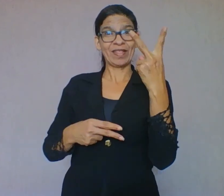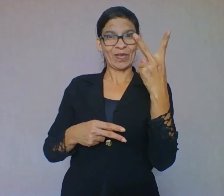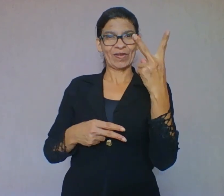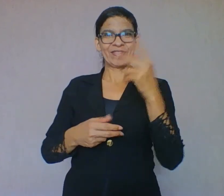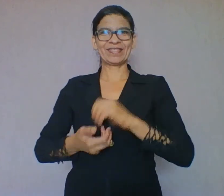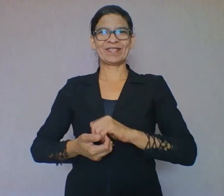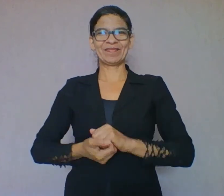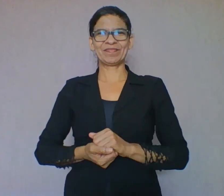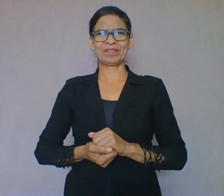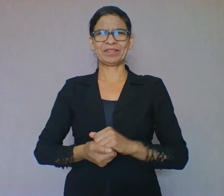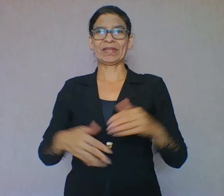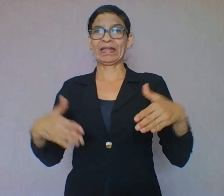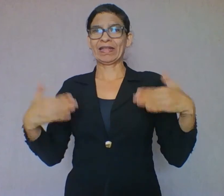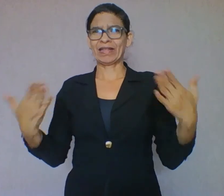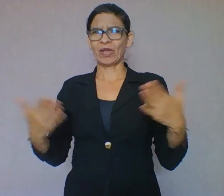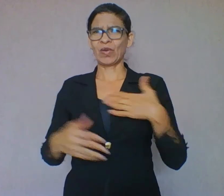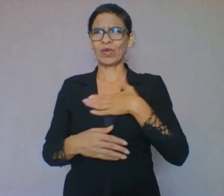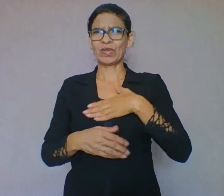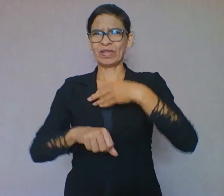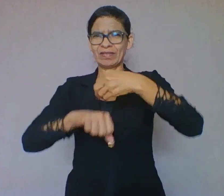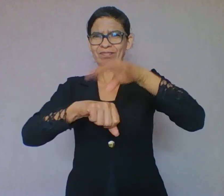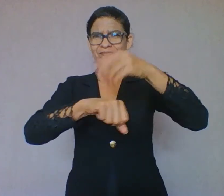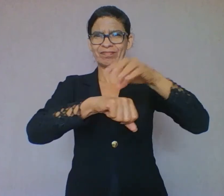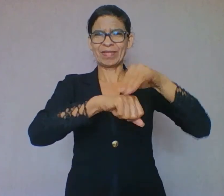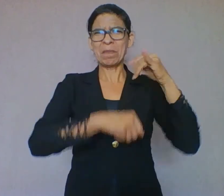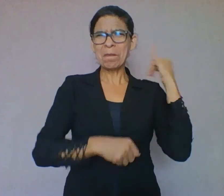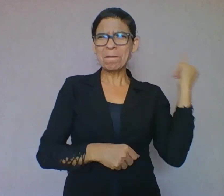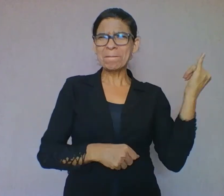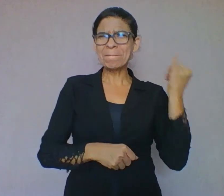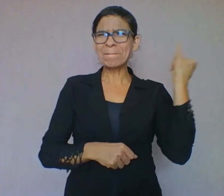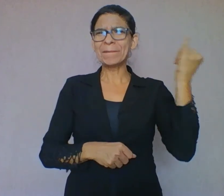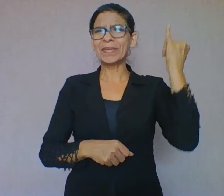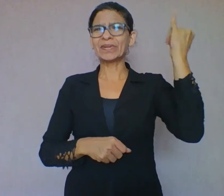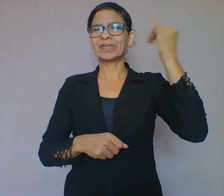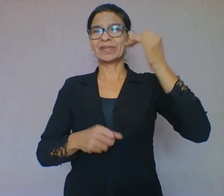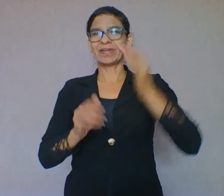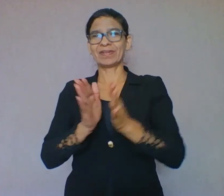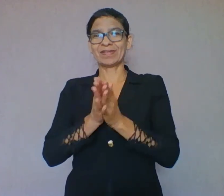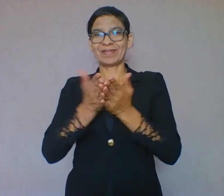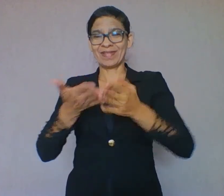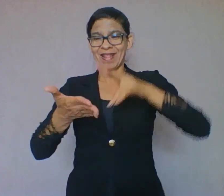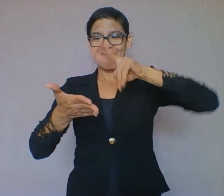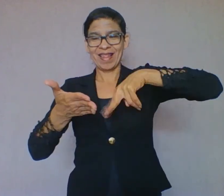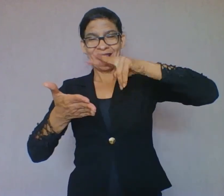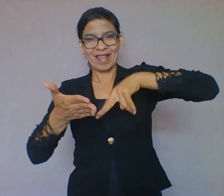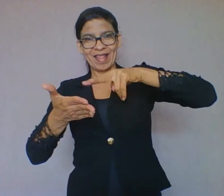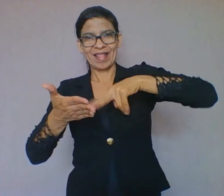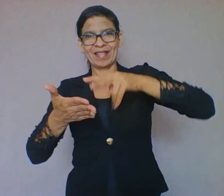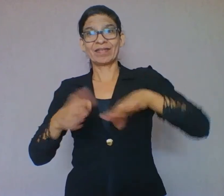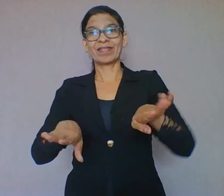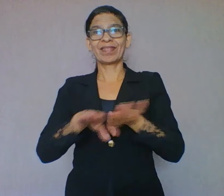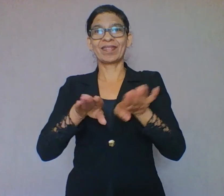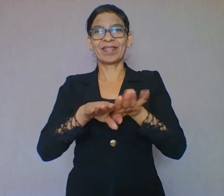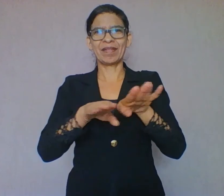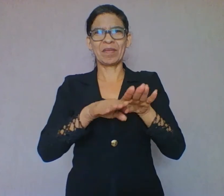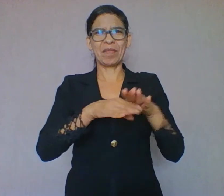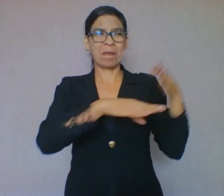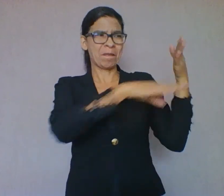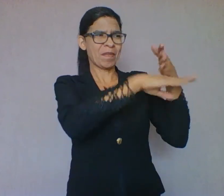gostaria de salientar a importância da leitura do Caderno Didático, bem como a participação nos fóruns de discussão. E